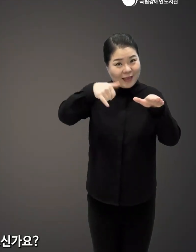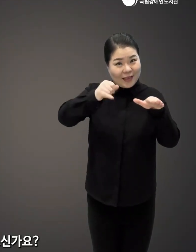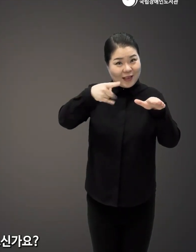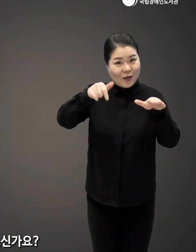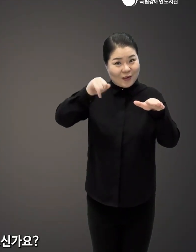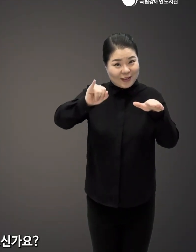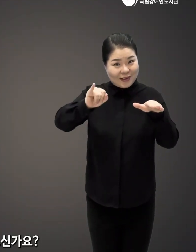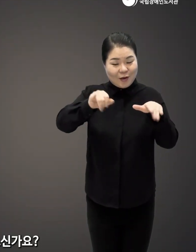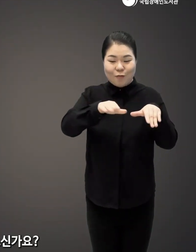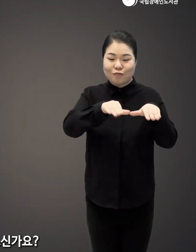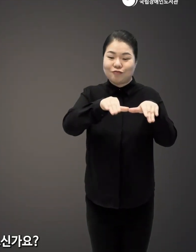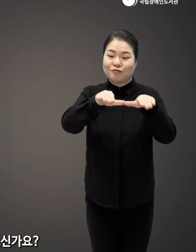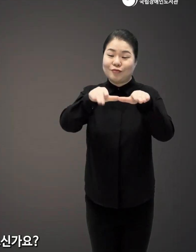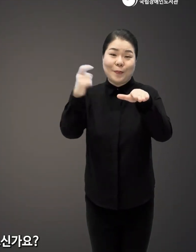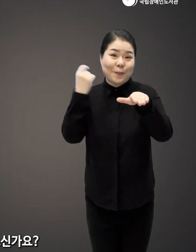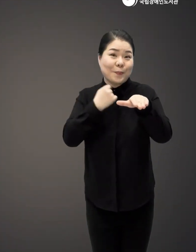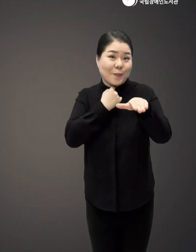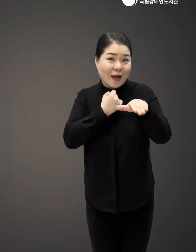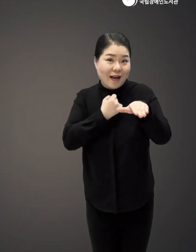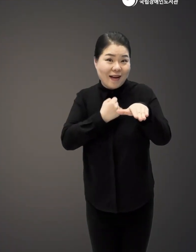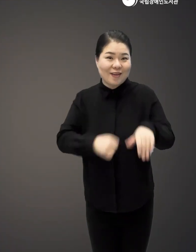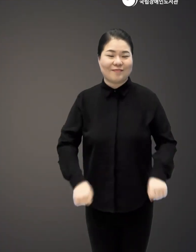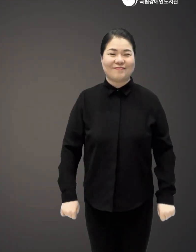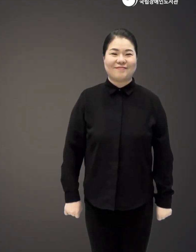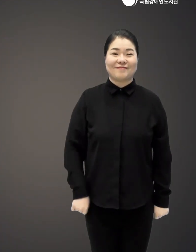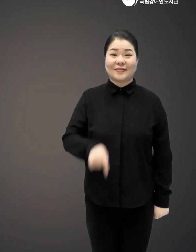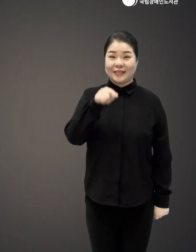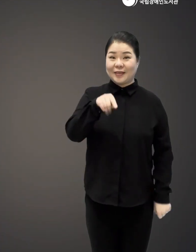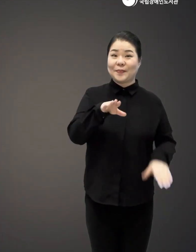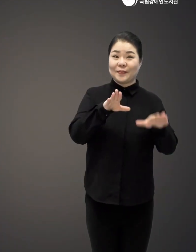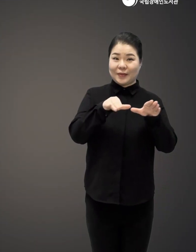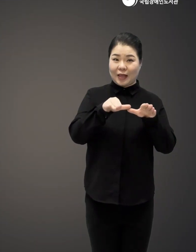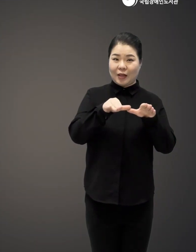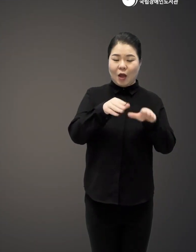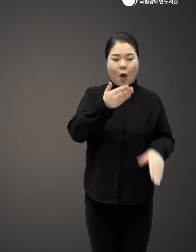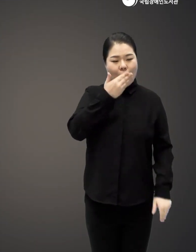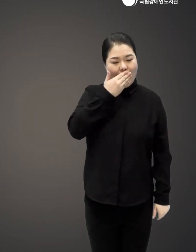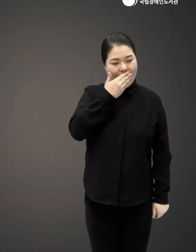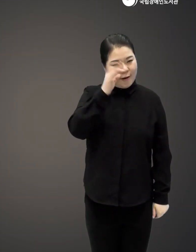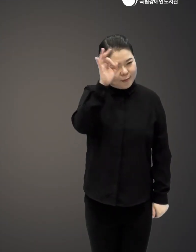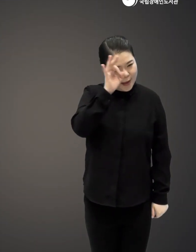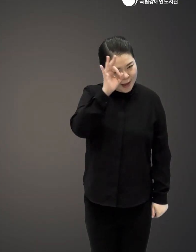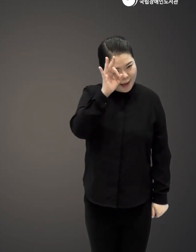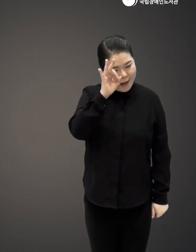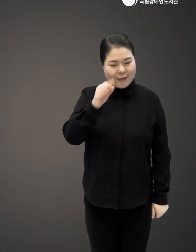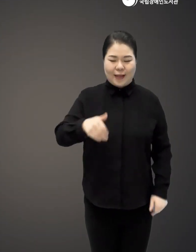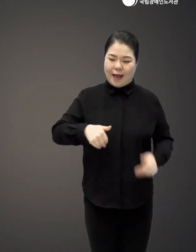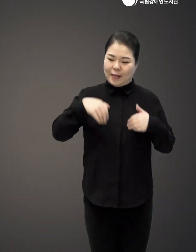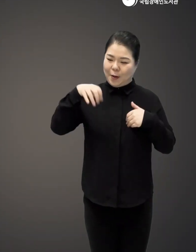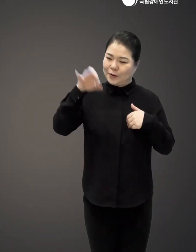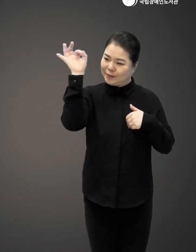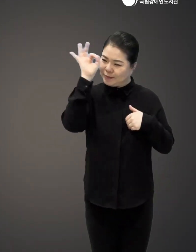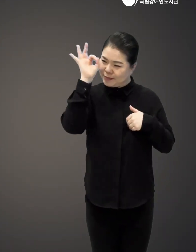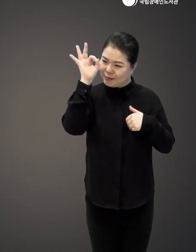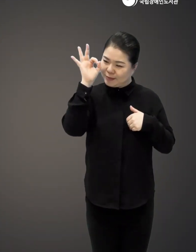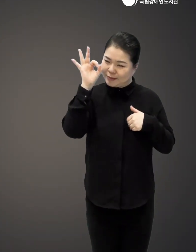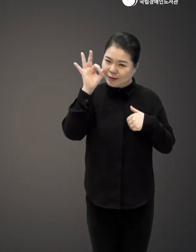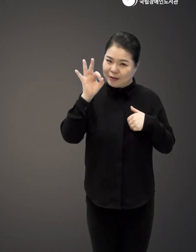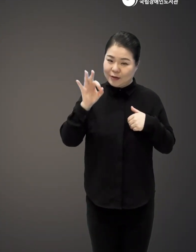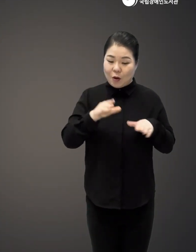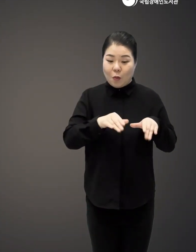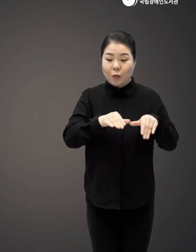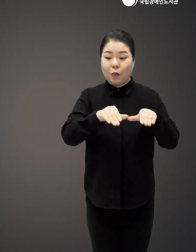대해서 들어보신 적 있으신가요? 기러기는 먹이와 따뜻한 곳을 찾아서요 4만 킬로를